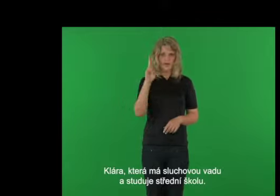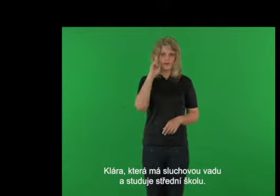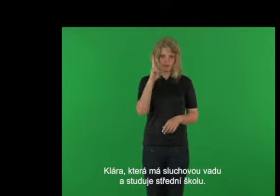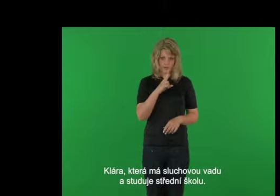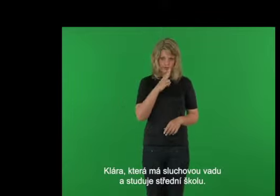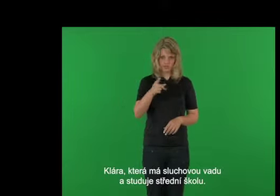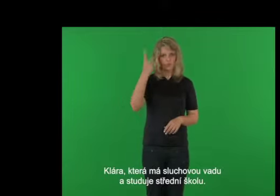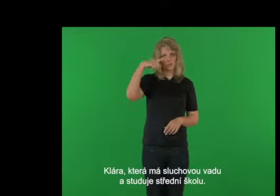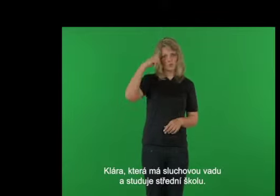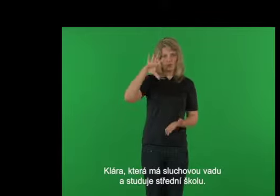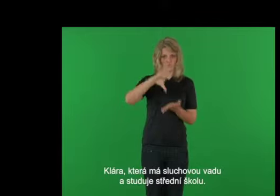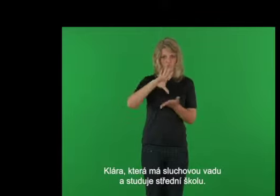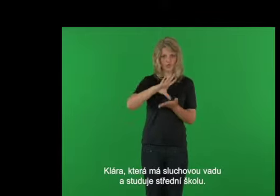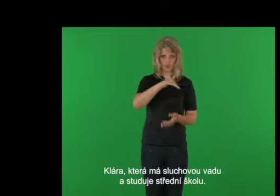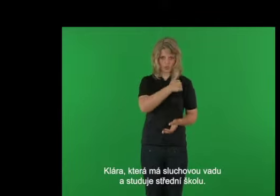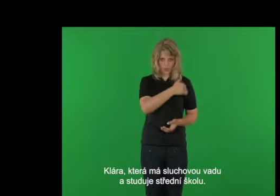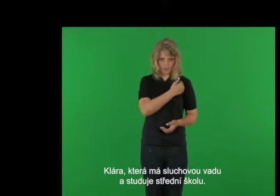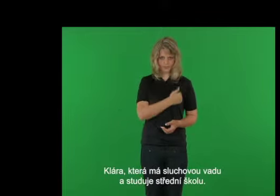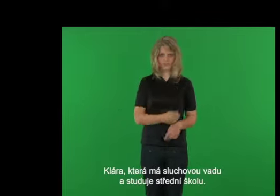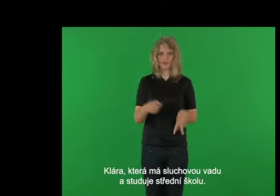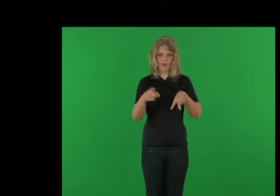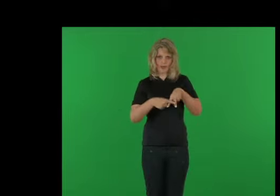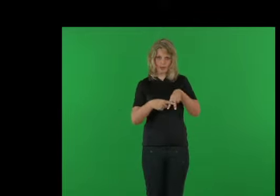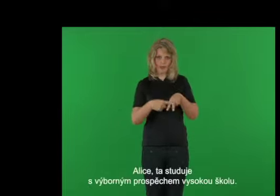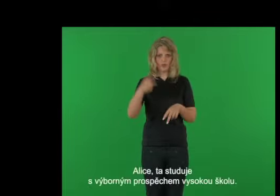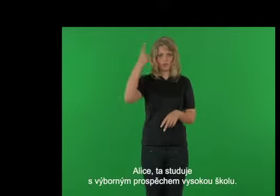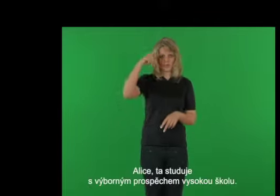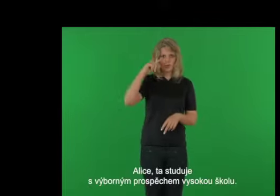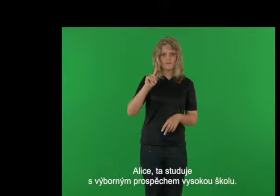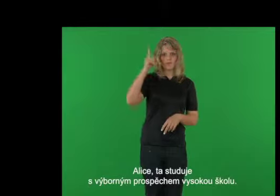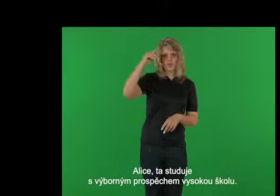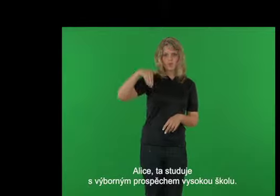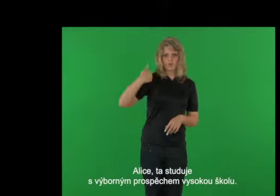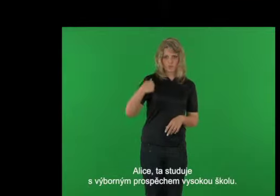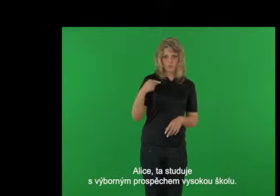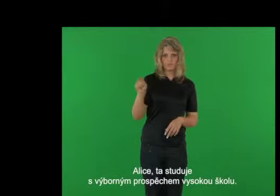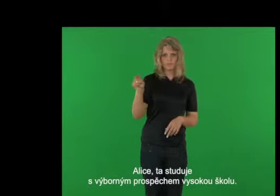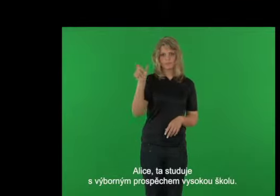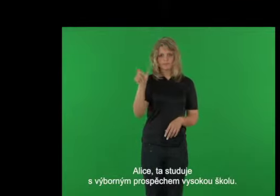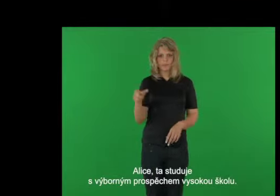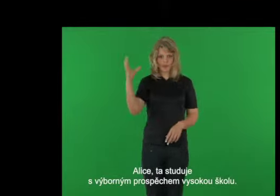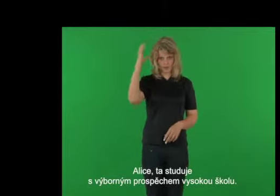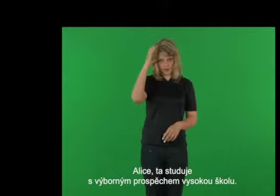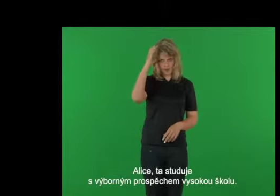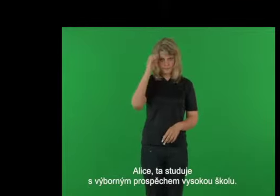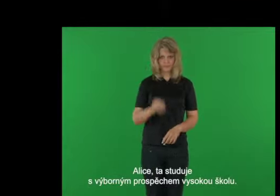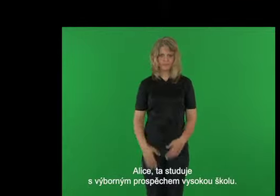má sluchovou vadu a studuje střední školu a Alice, ta studuje a výborným prospěchem vyskou školu.